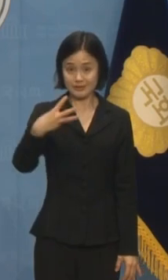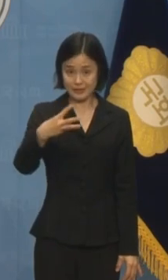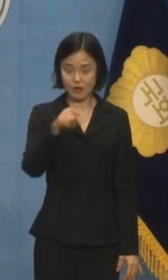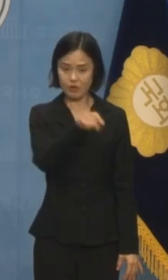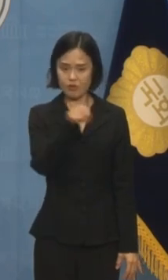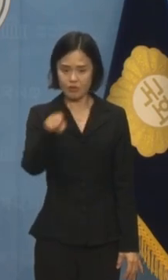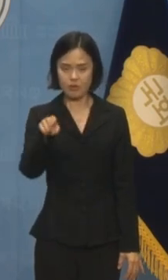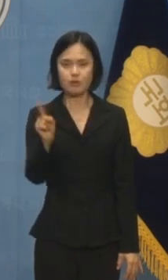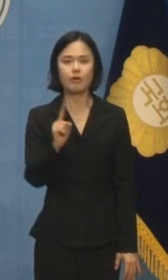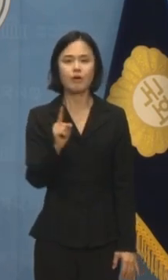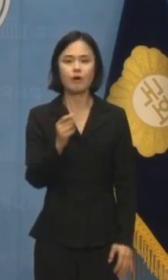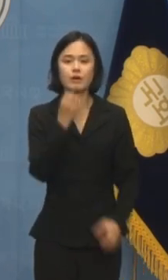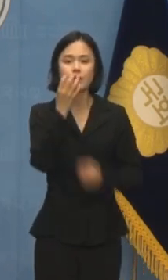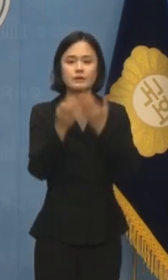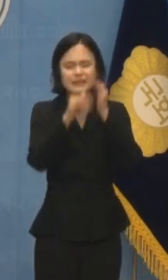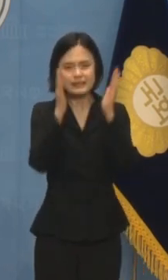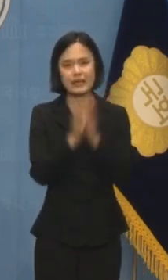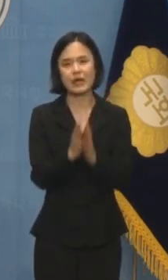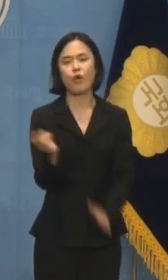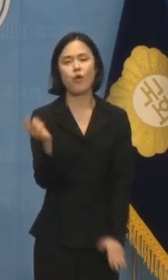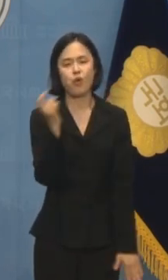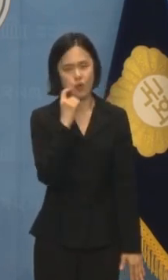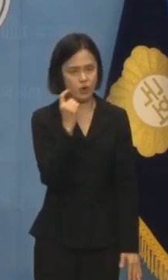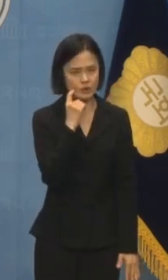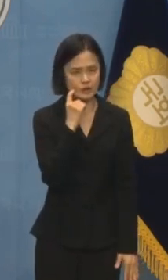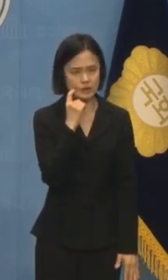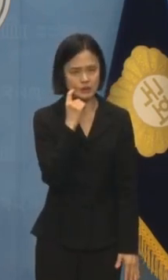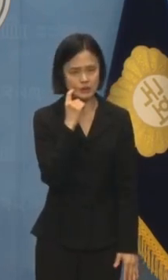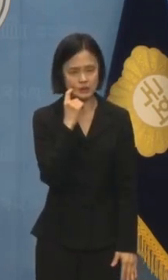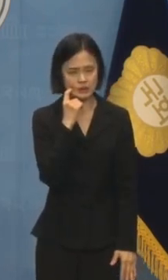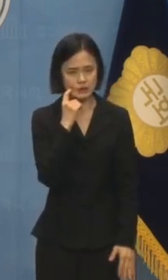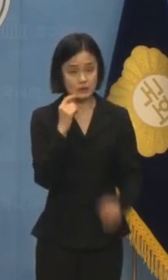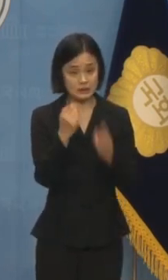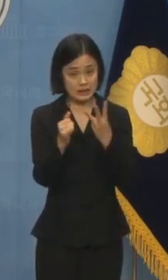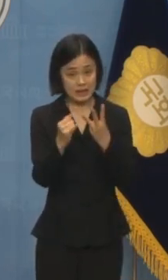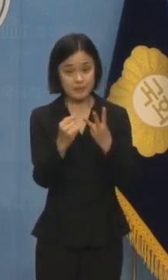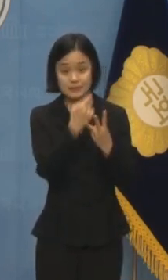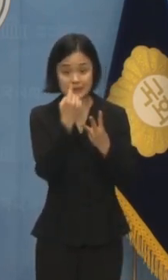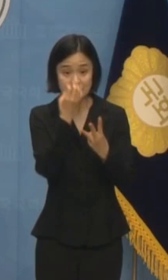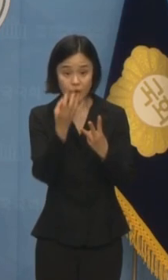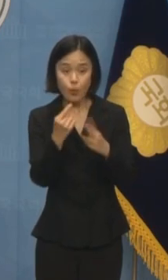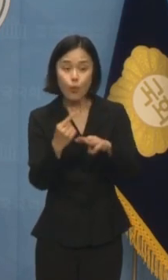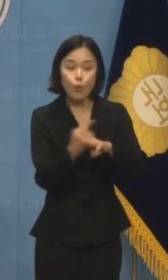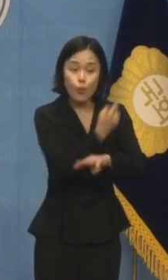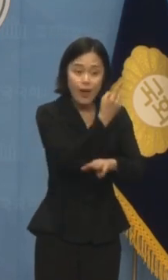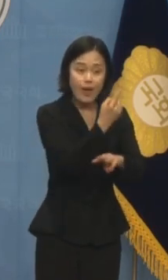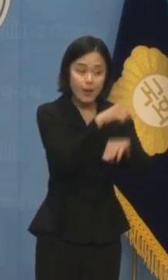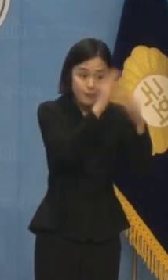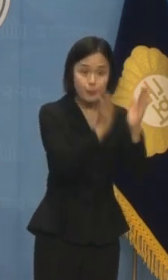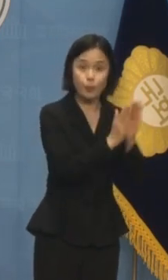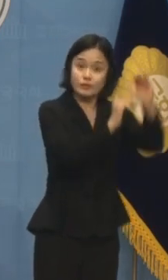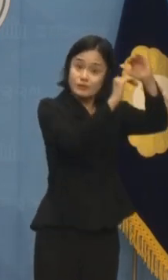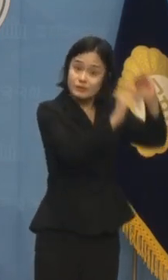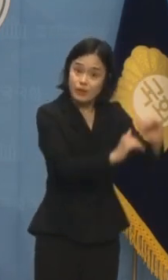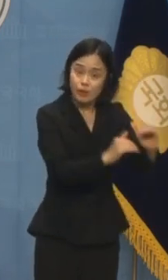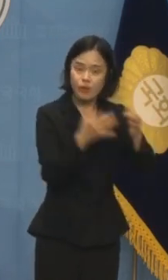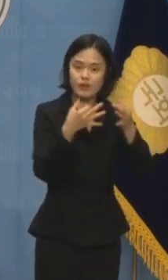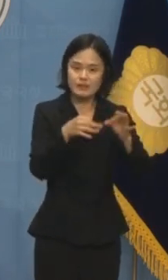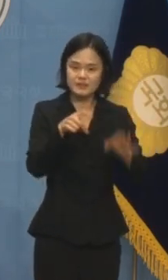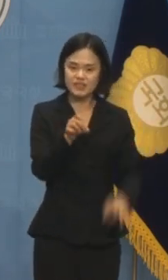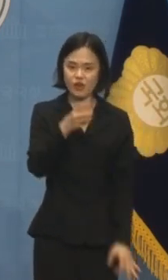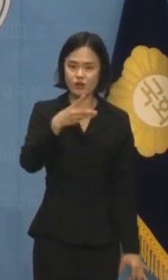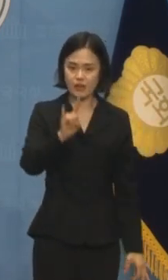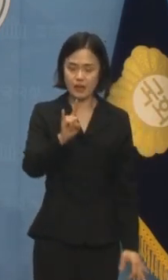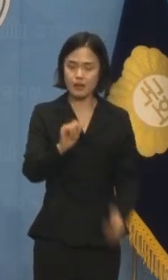증언입니다. 이 세 사람의 증언 이외의 다른 모든 증거는 김성태의 주가 조작 시도와 정확하게